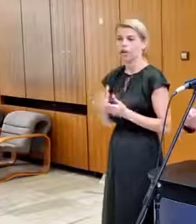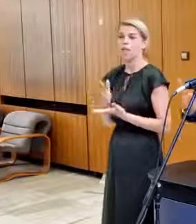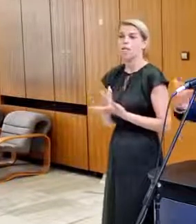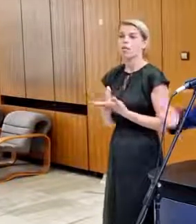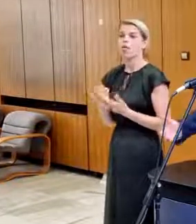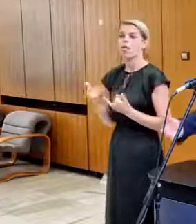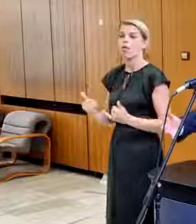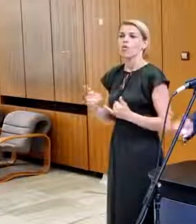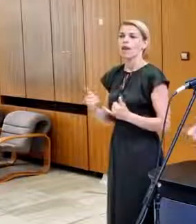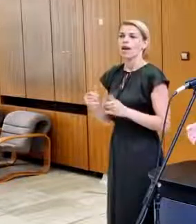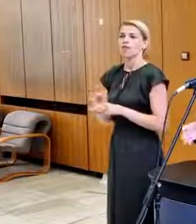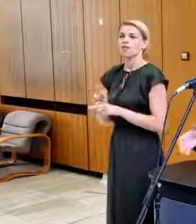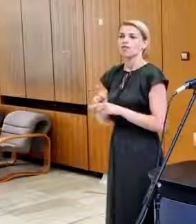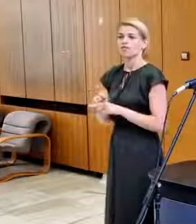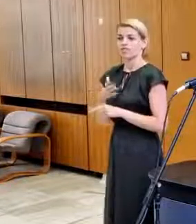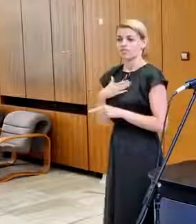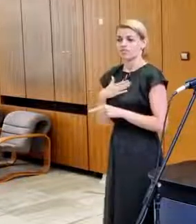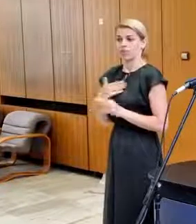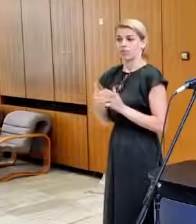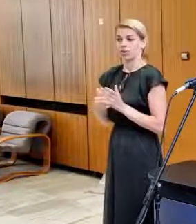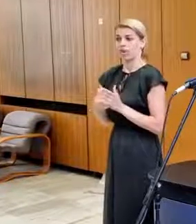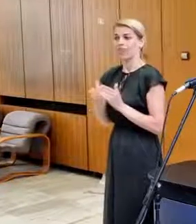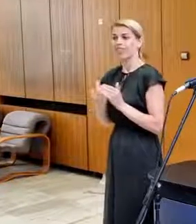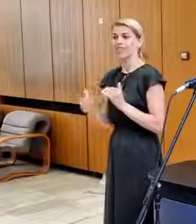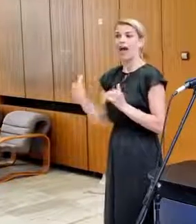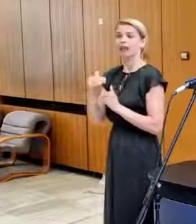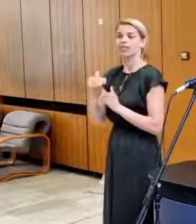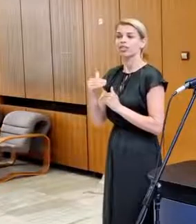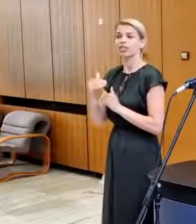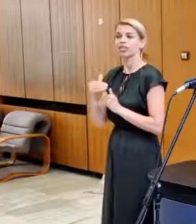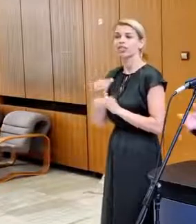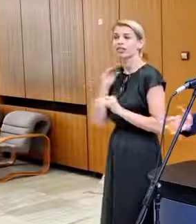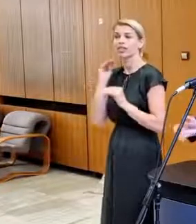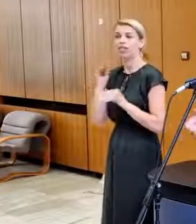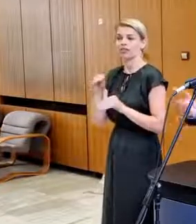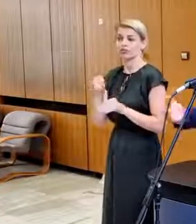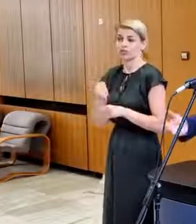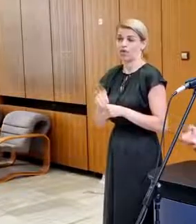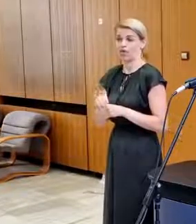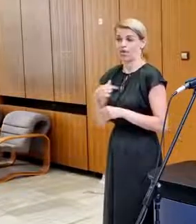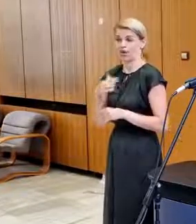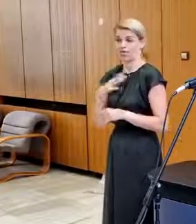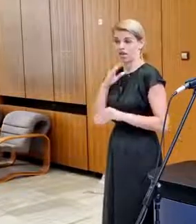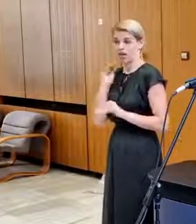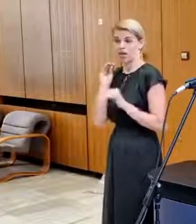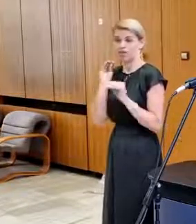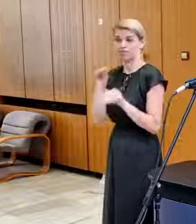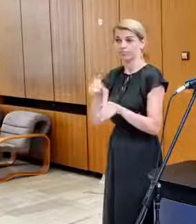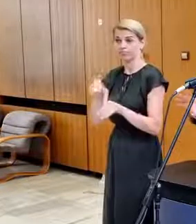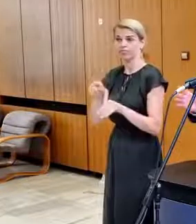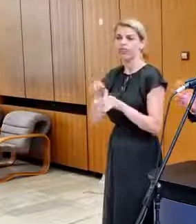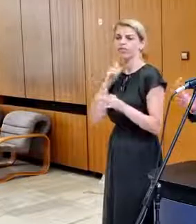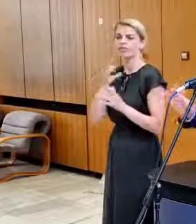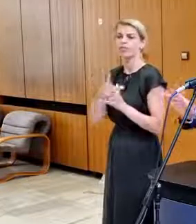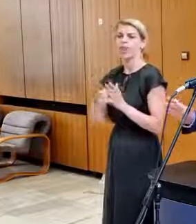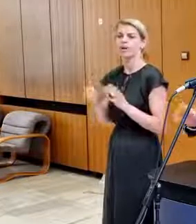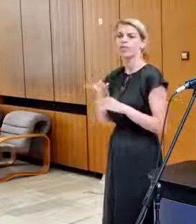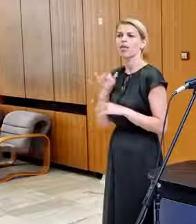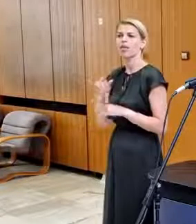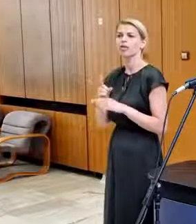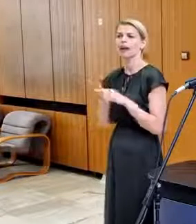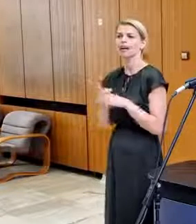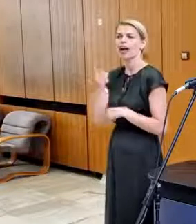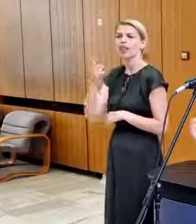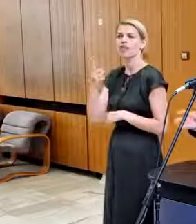ktoré sú nádrámec našich aktuálnych potrieb v skladoch. Čiže ak chceme niečo dať a napríklad sa bavíme o protiraketovom systéme